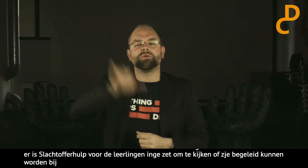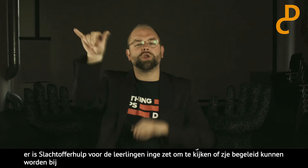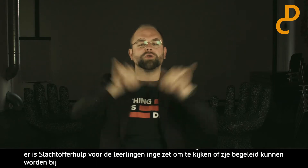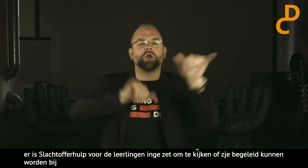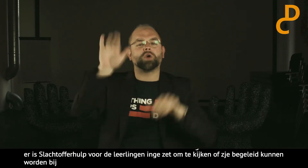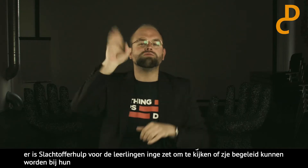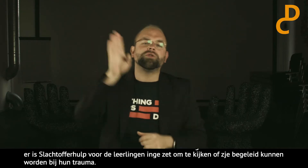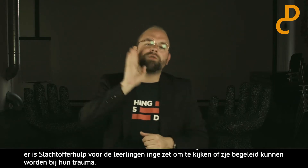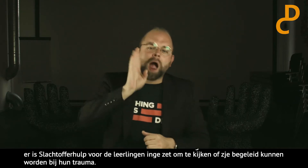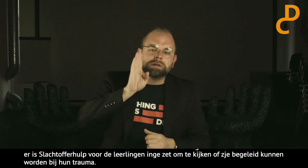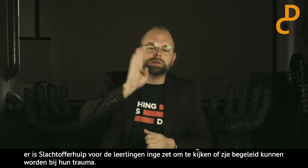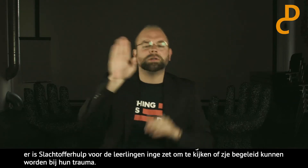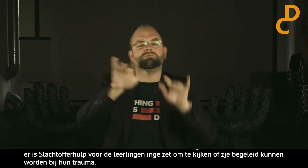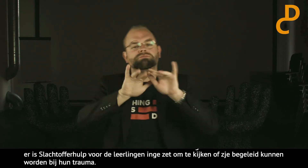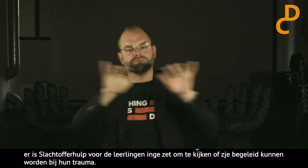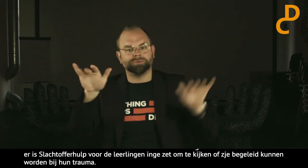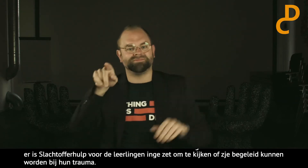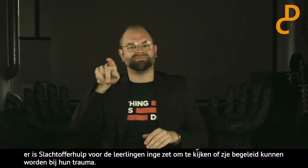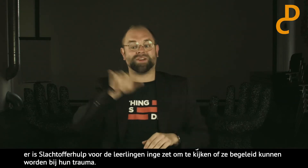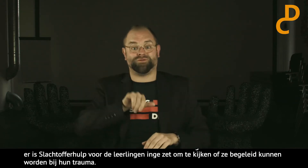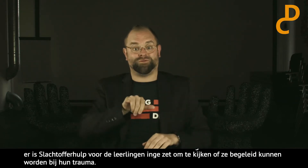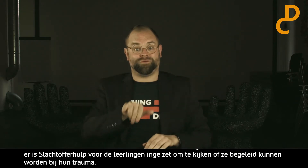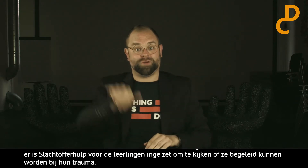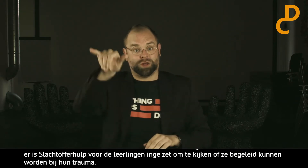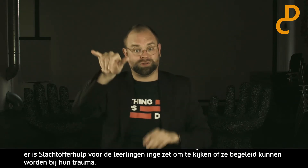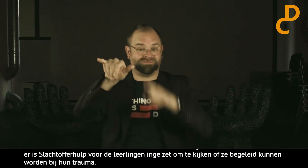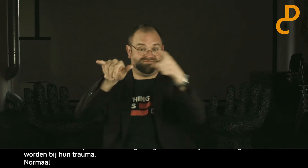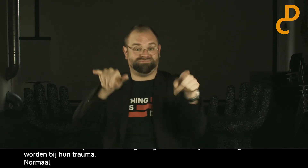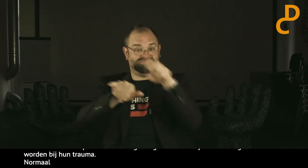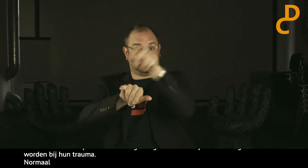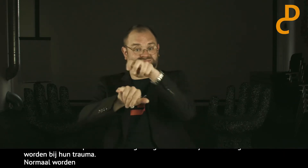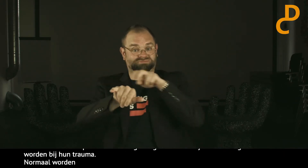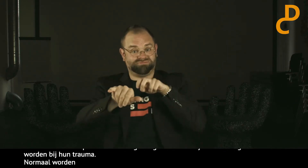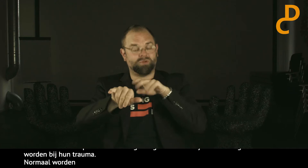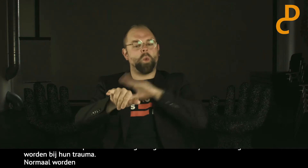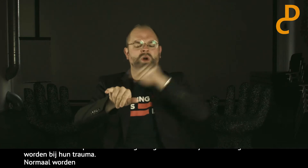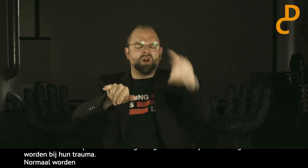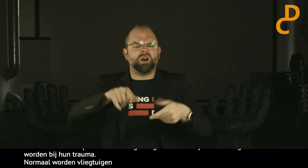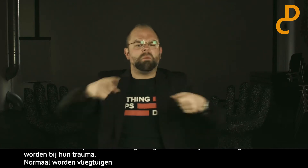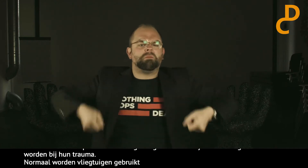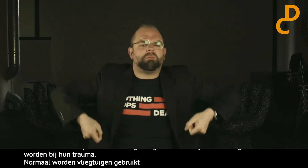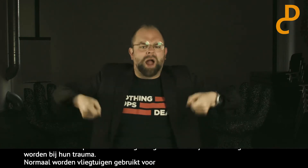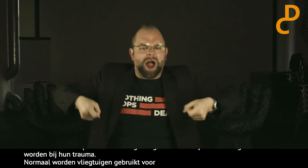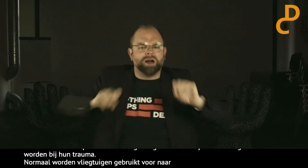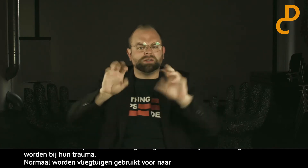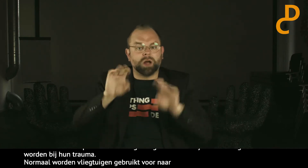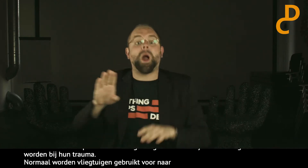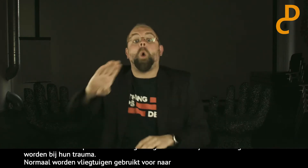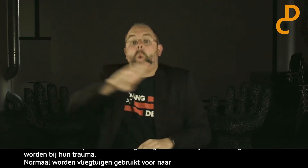En normaal worden de vliegtuigen gebruikt voor naar vakantiebestemmingen te gaan. En daar heb je vaak ook onder